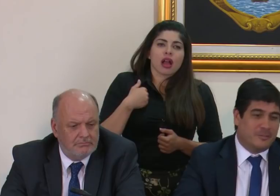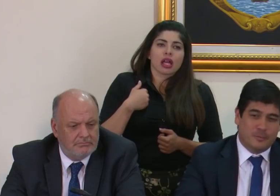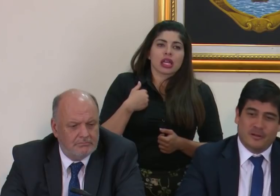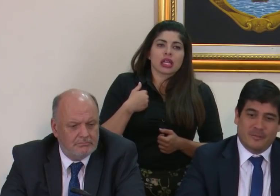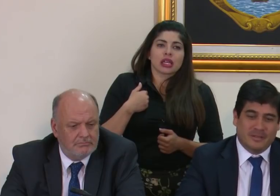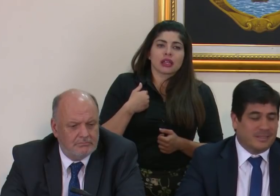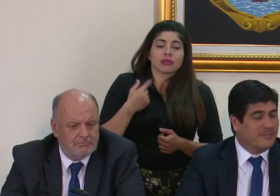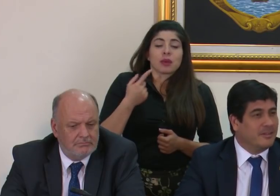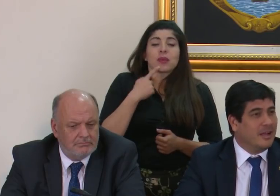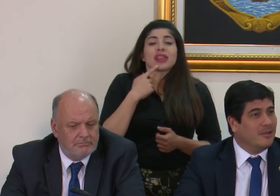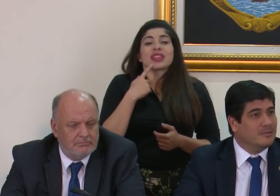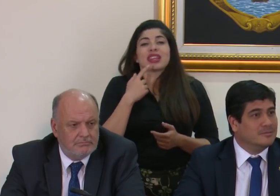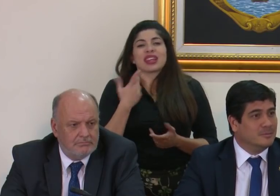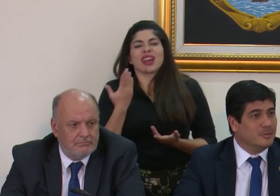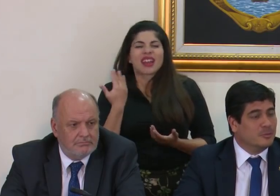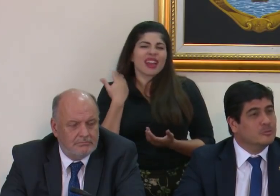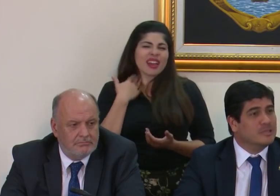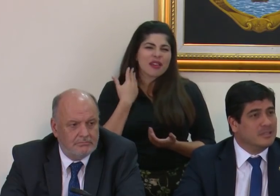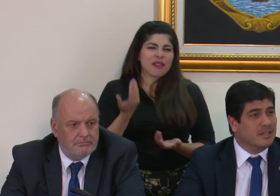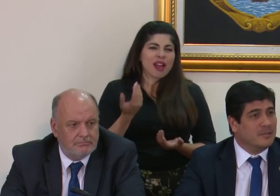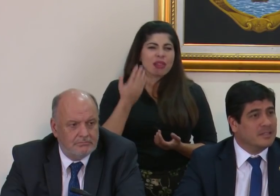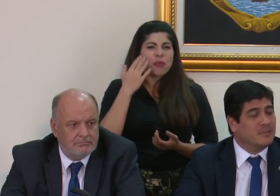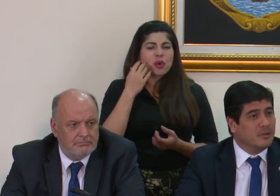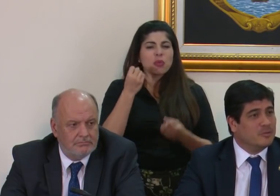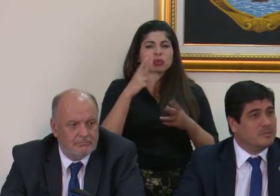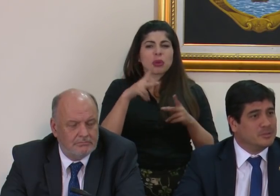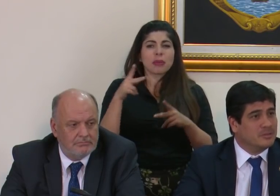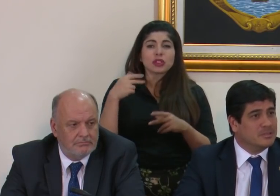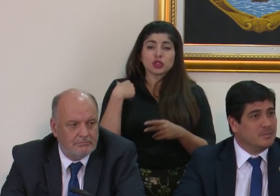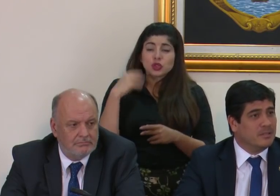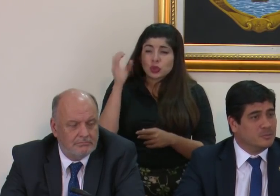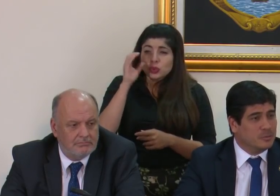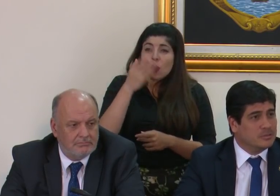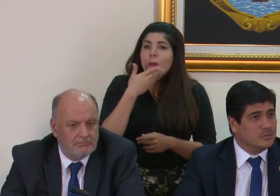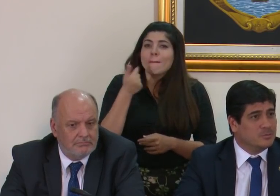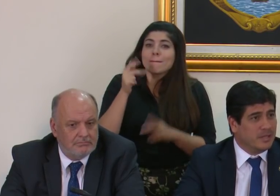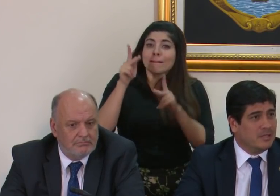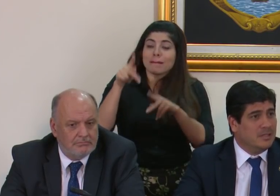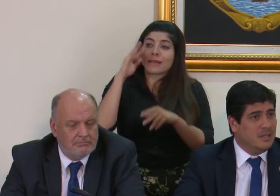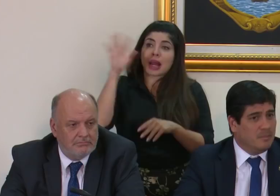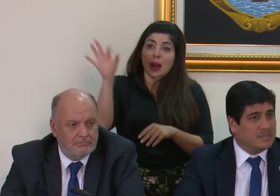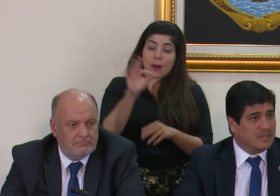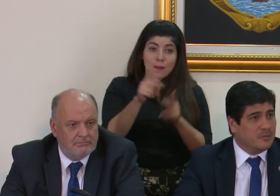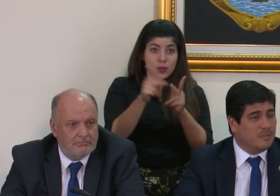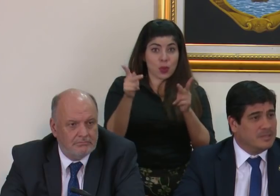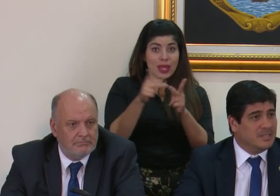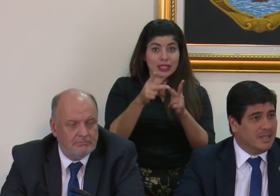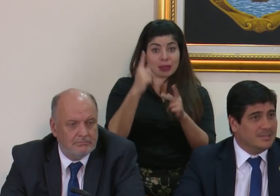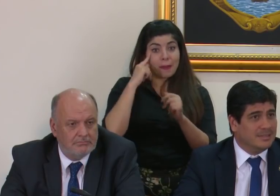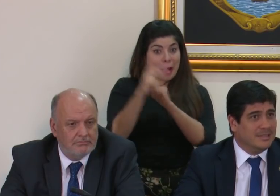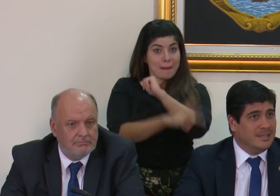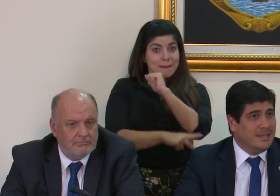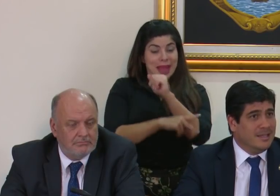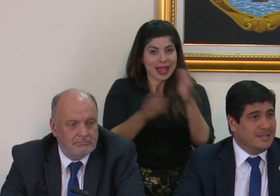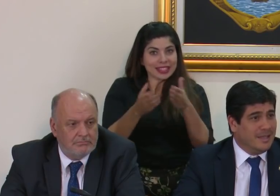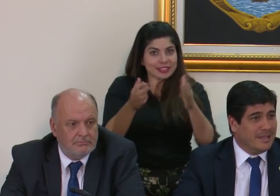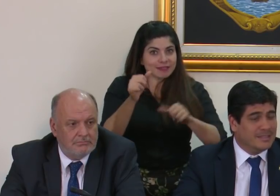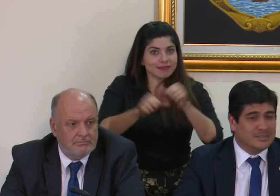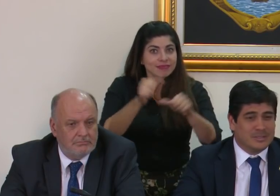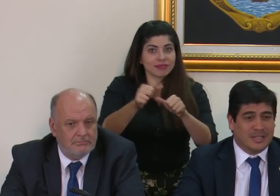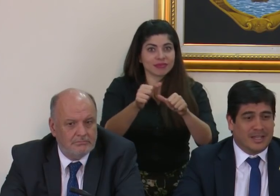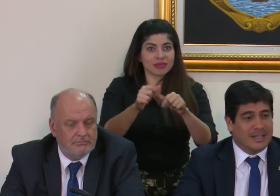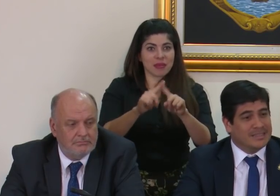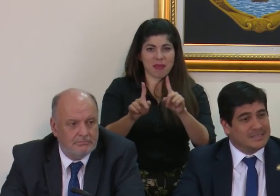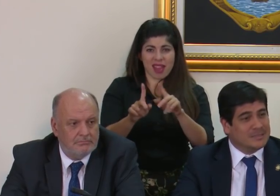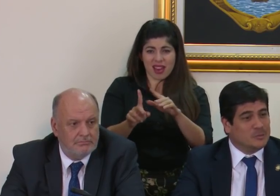como dirían popularmente, qué fregado, porque uno busca literalmente las mejores personas para los puestos, para sacar un país adelante y